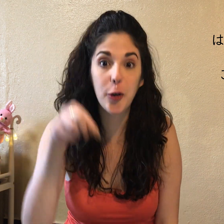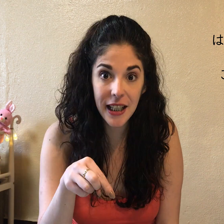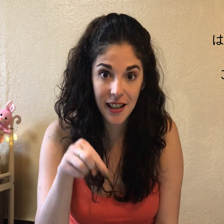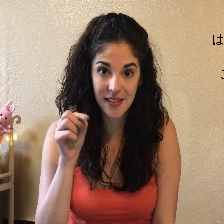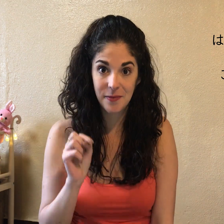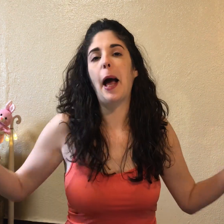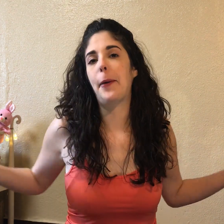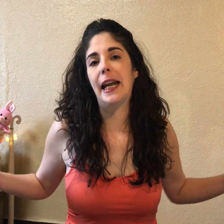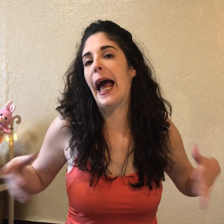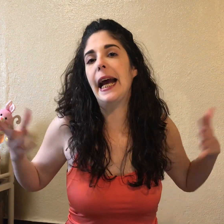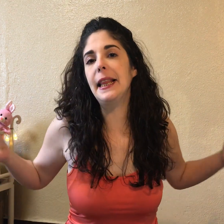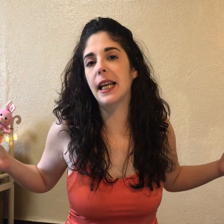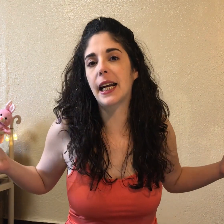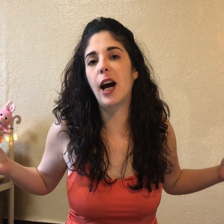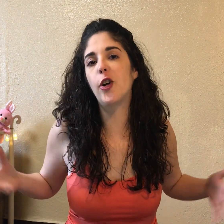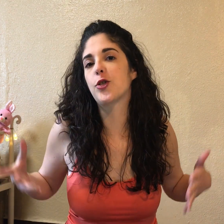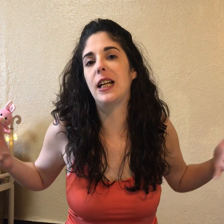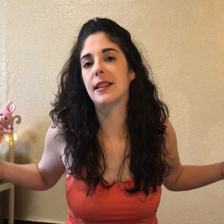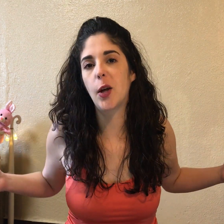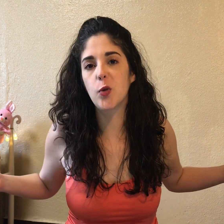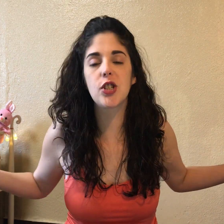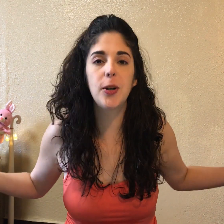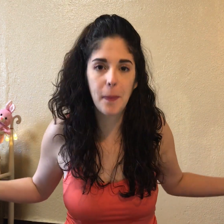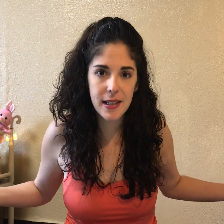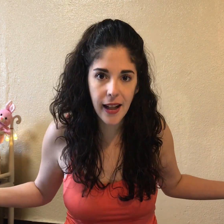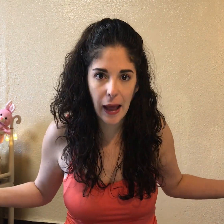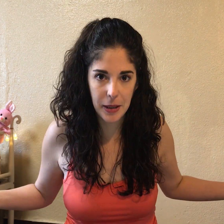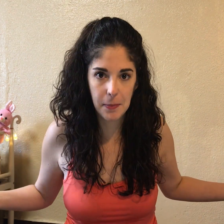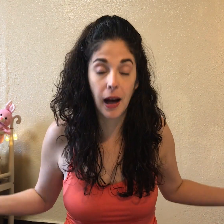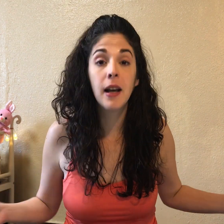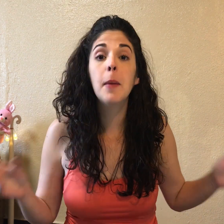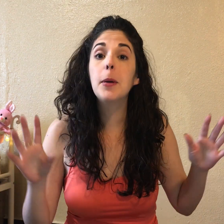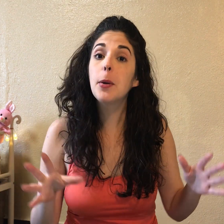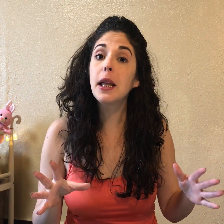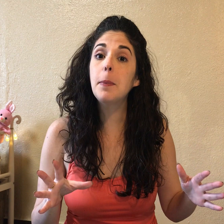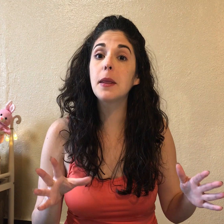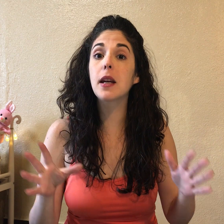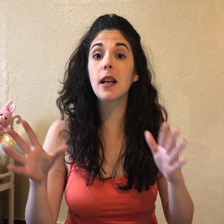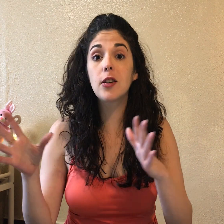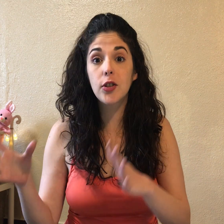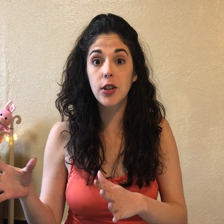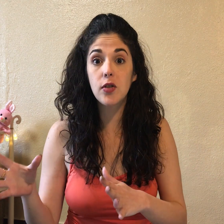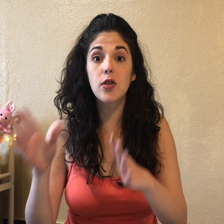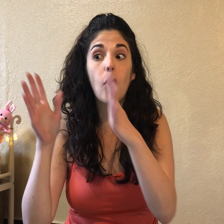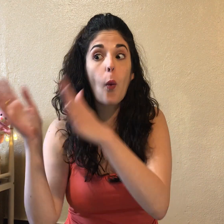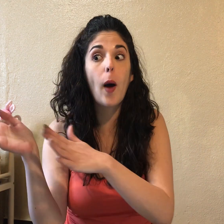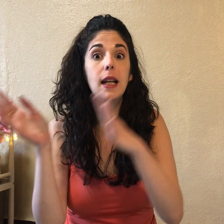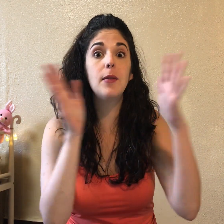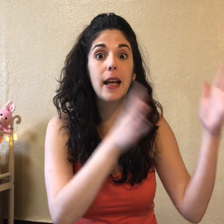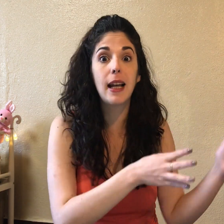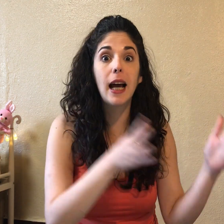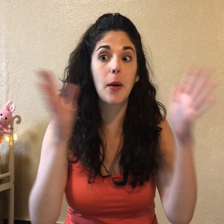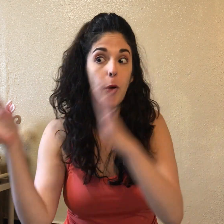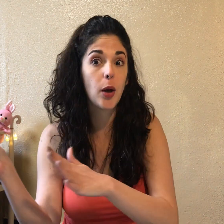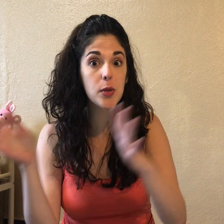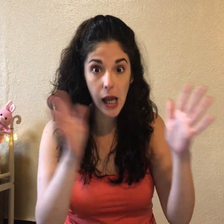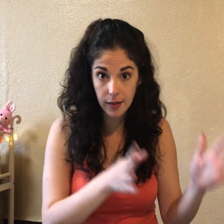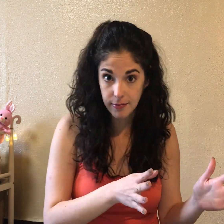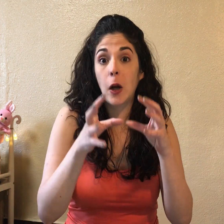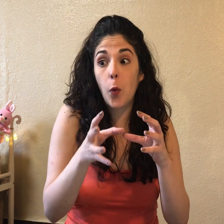A ver, a grandes rasgos, la traducción va a la misma. Pero va a depender del contexto cuál es la que voy a usar. El